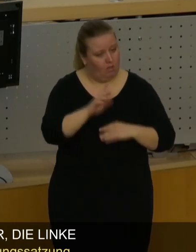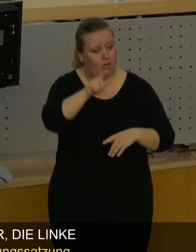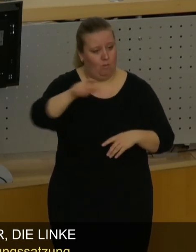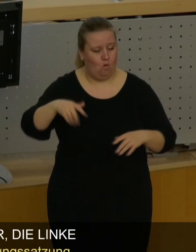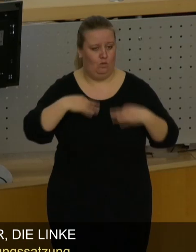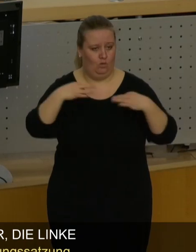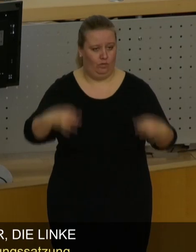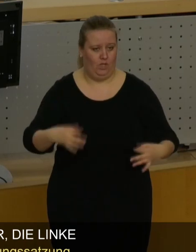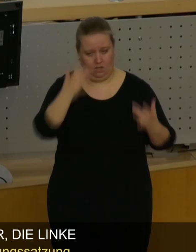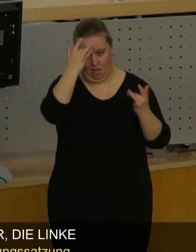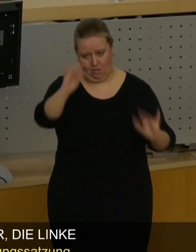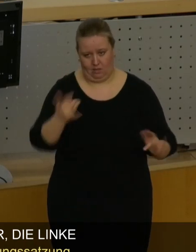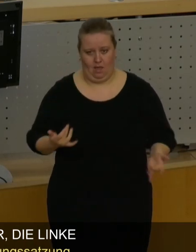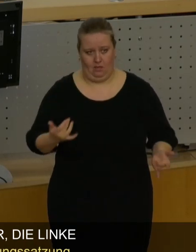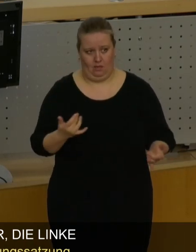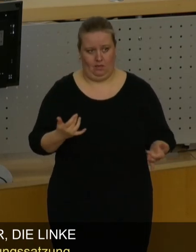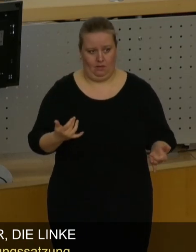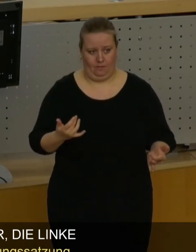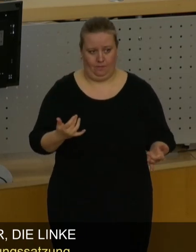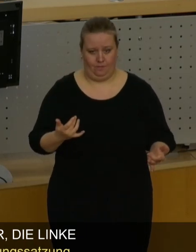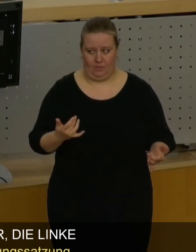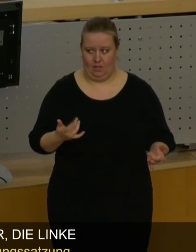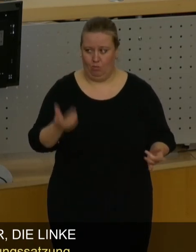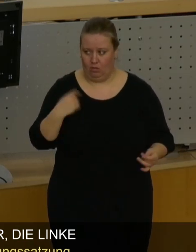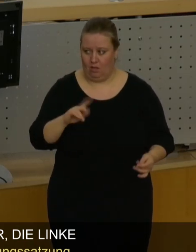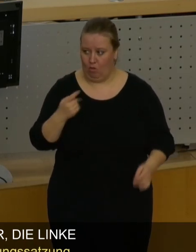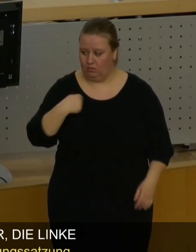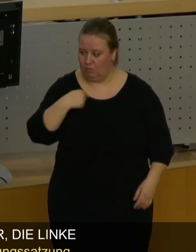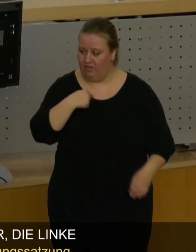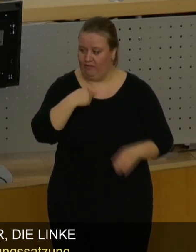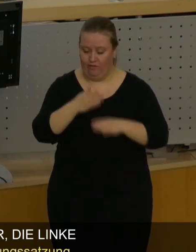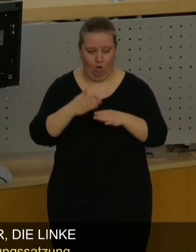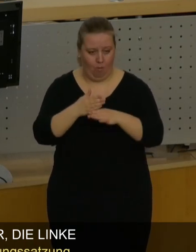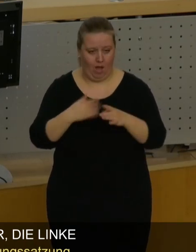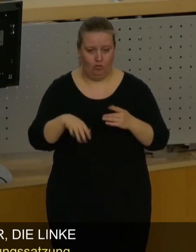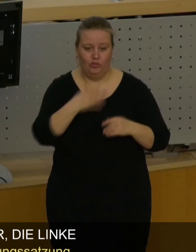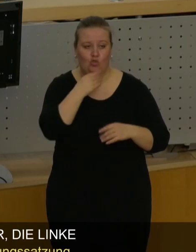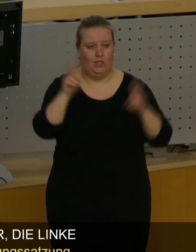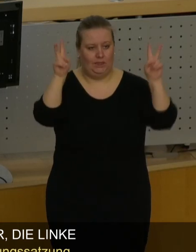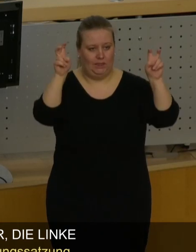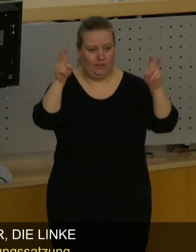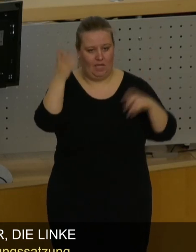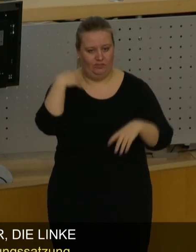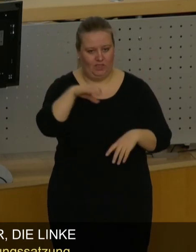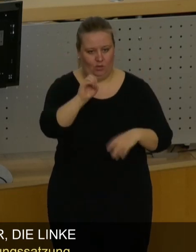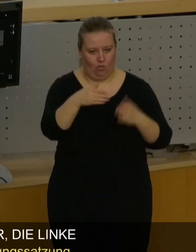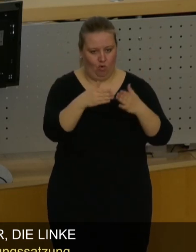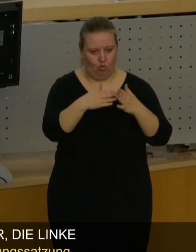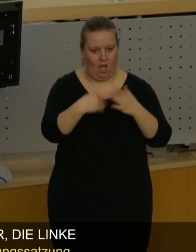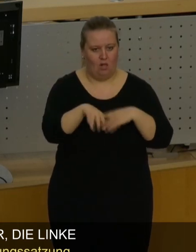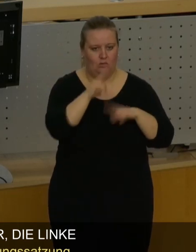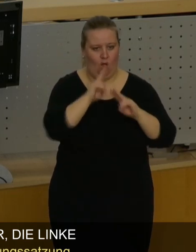Bürgerschaft erkennt das auch an. Ich hatte eigentlich hier vorbereitet ein schönes Zitat der CDU-Fraktion aus